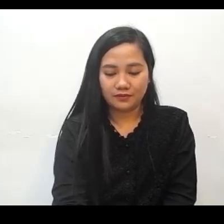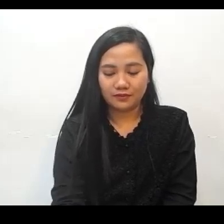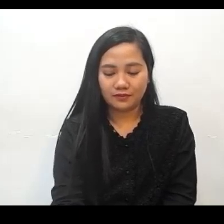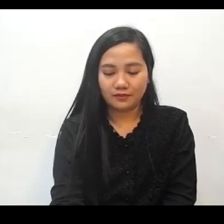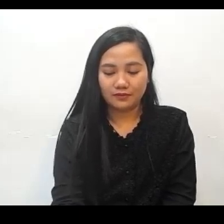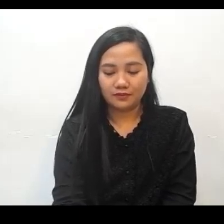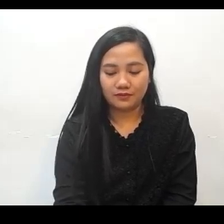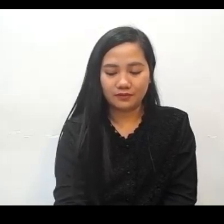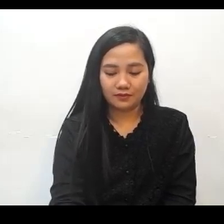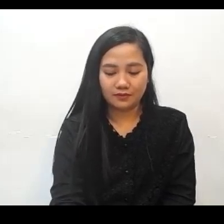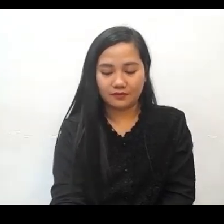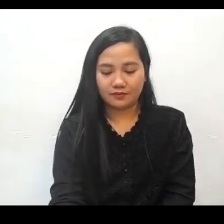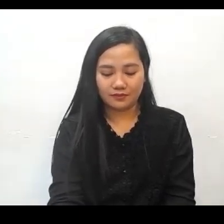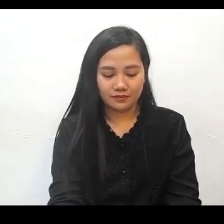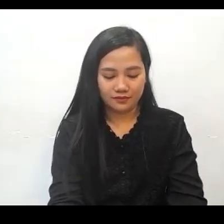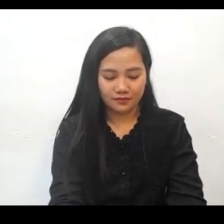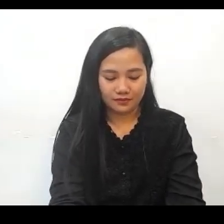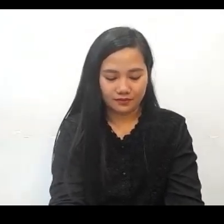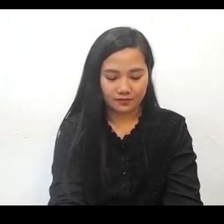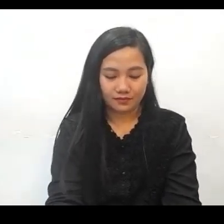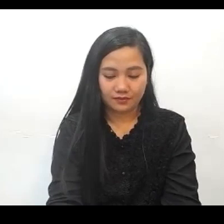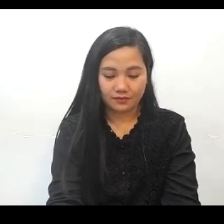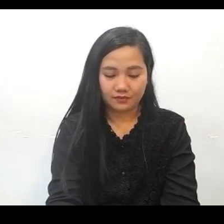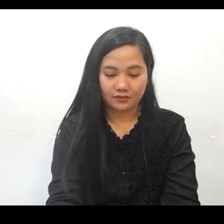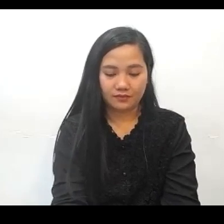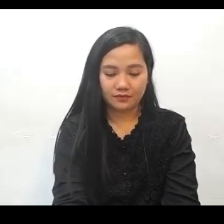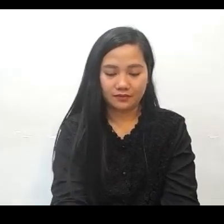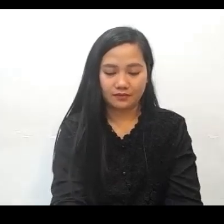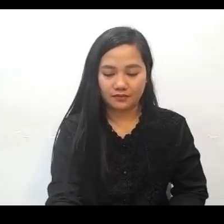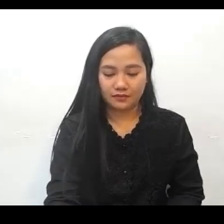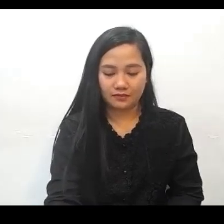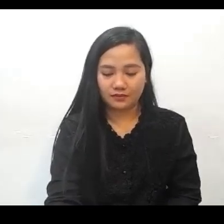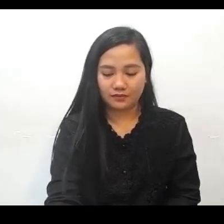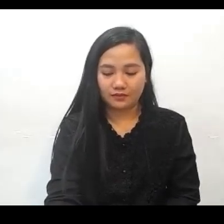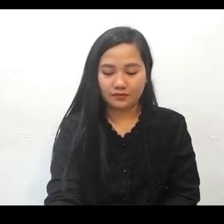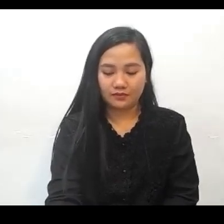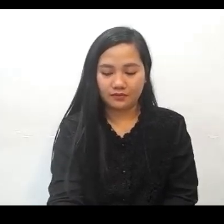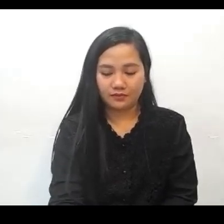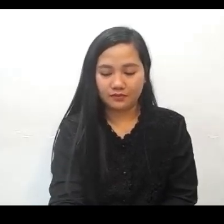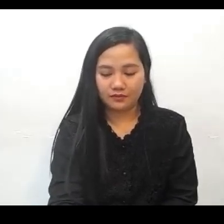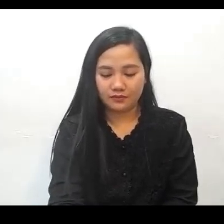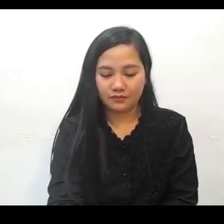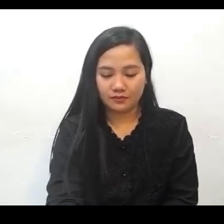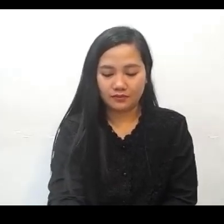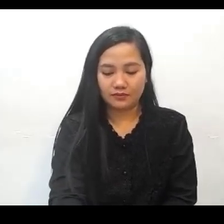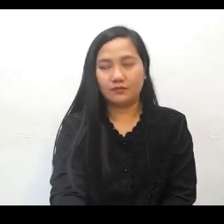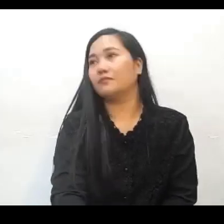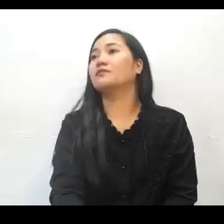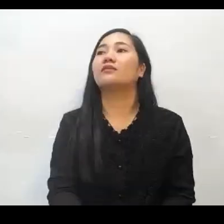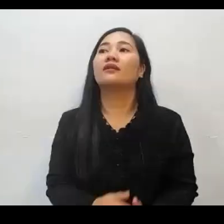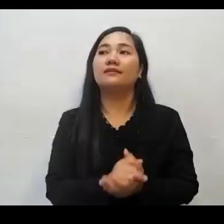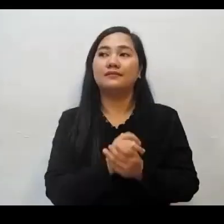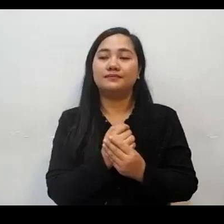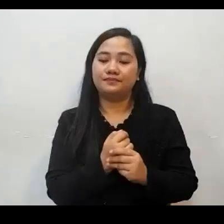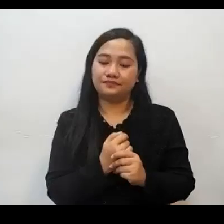in verse 7, Isaiah said, Isaiah heard that your uniquity is taken